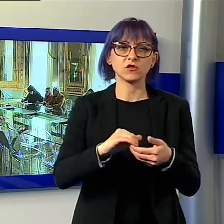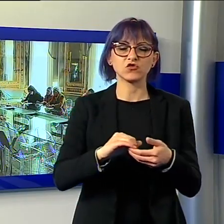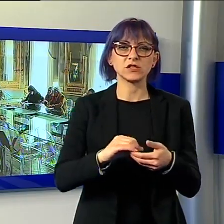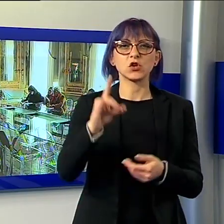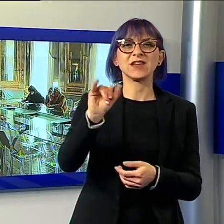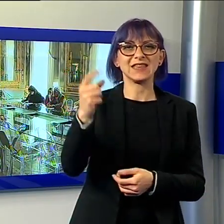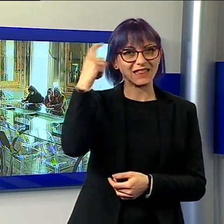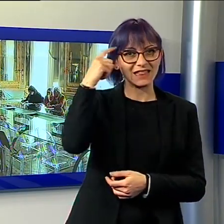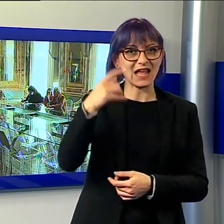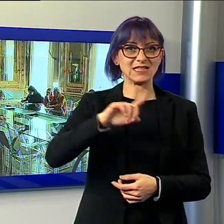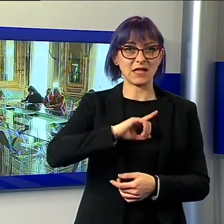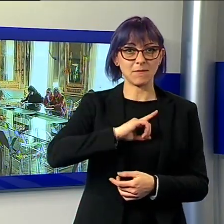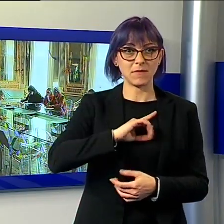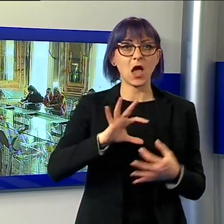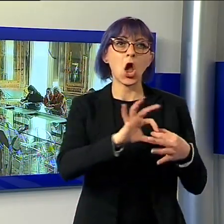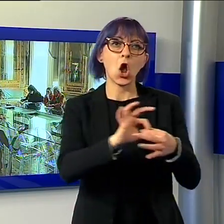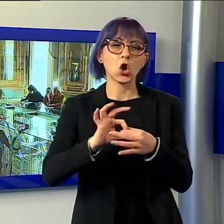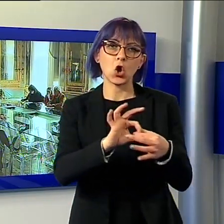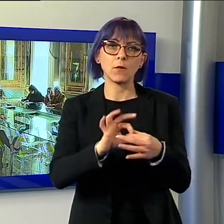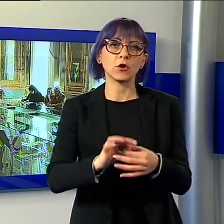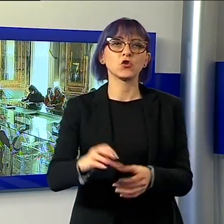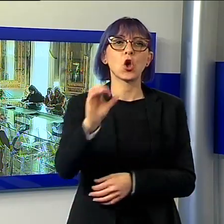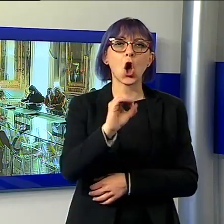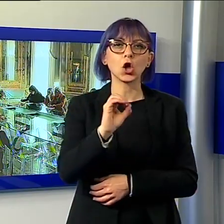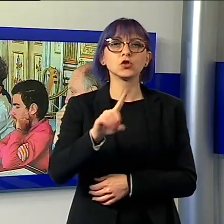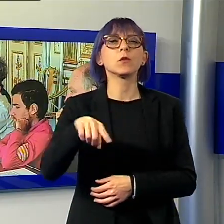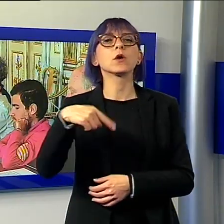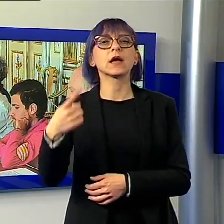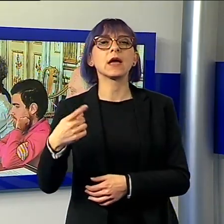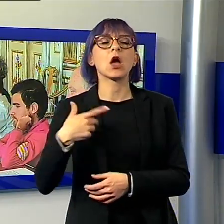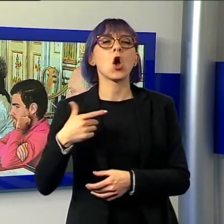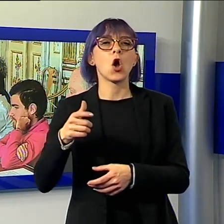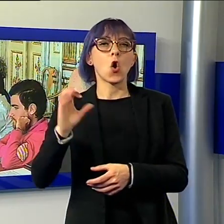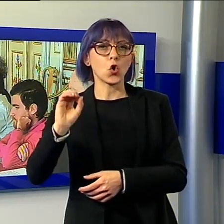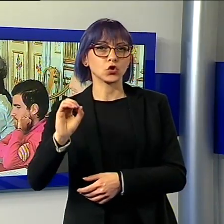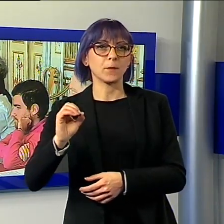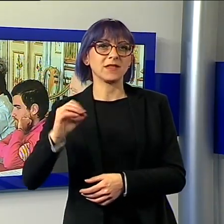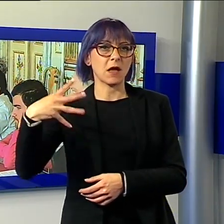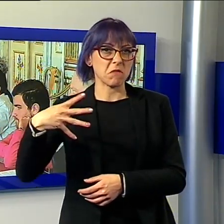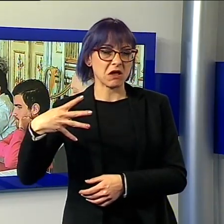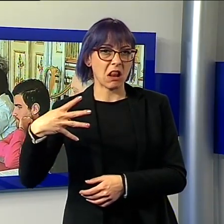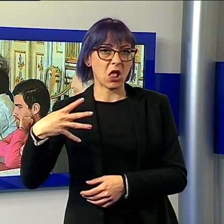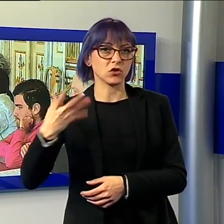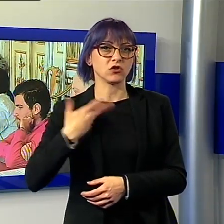Ottobocche e Ortopedia Michelotti, che hanno fornito le sedie a rotelle, è stata presentata in conferenza stampa a Palazzo Orzetti.